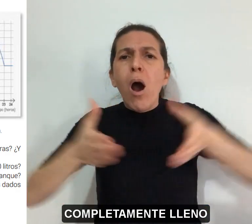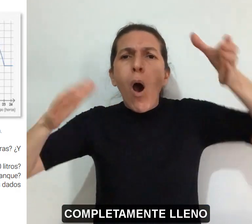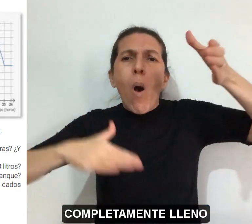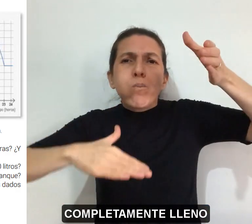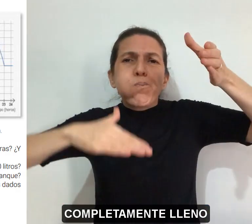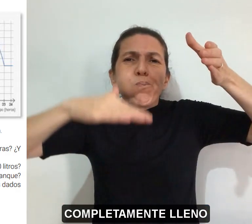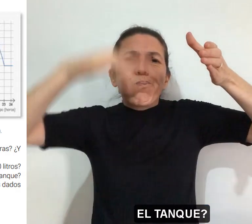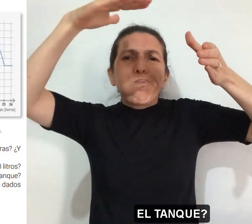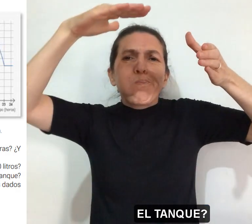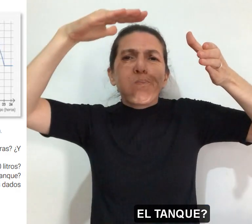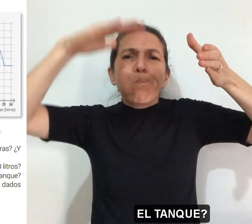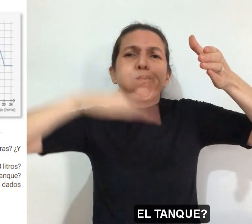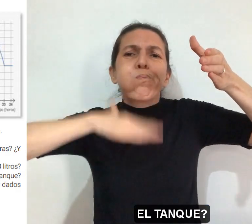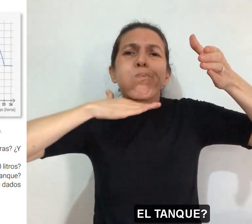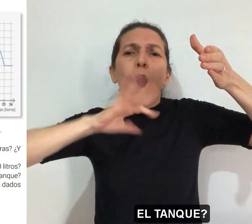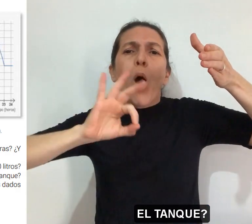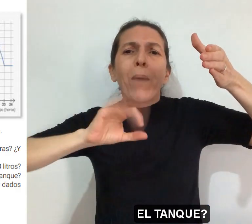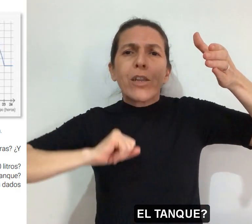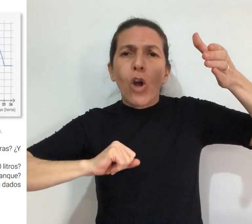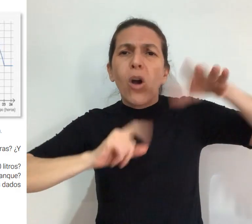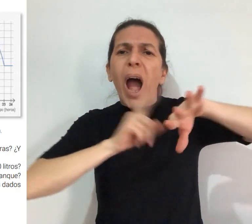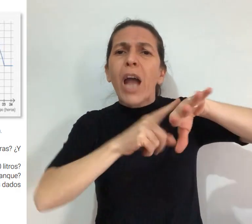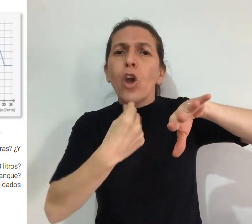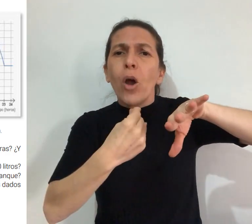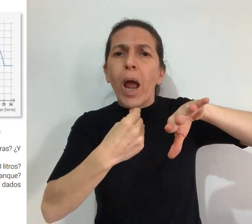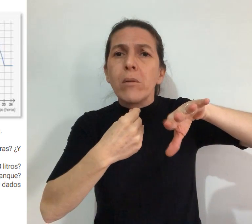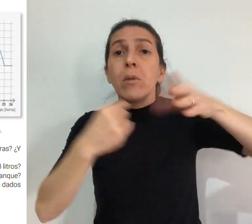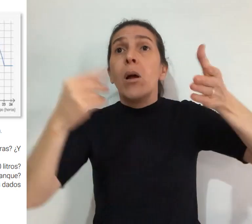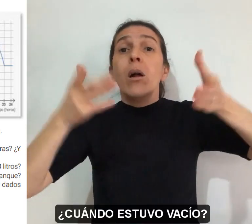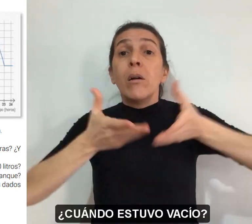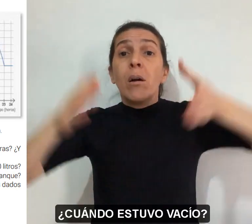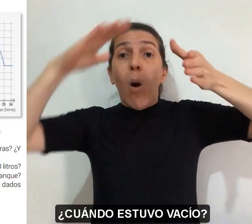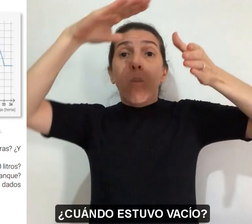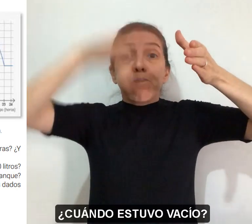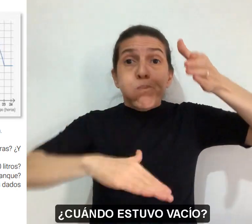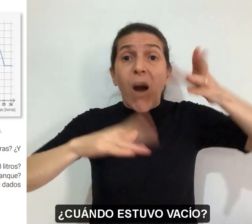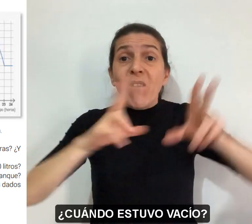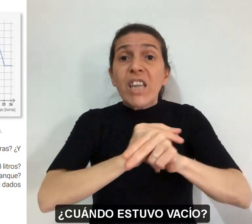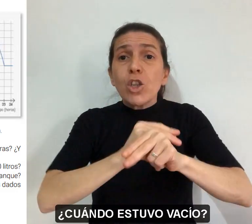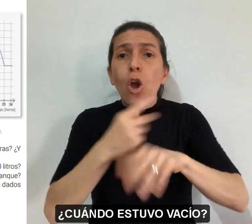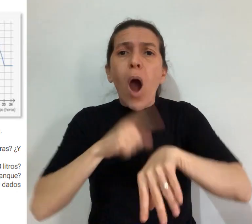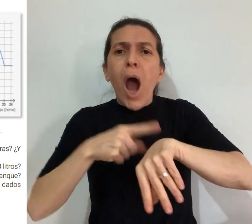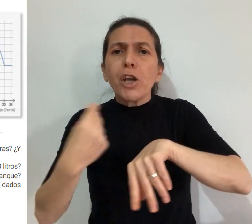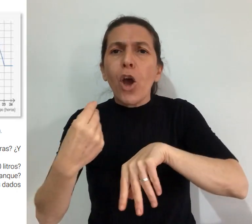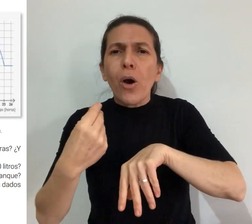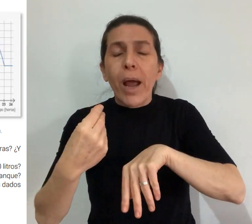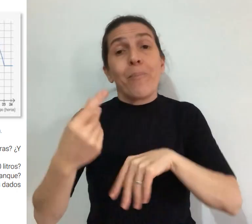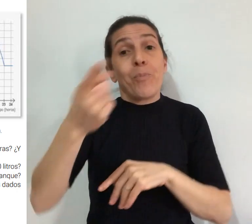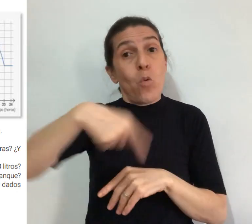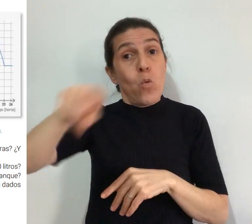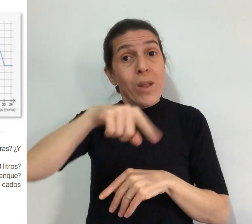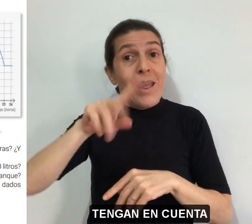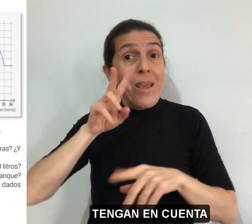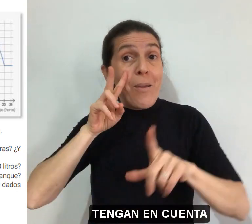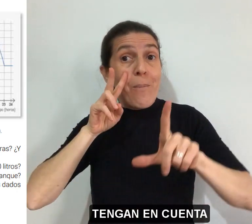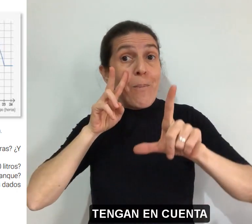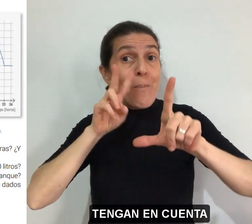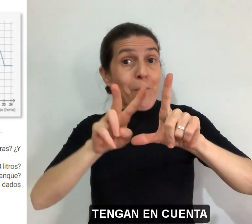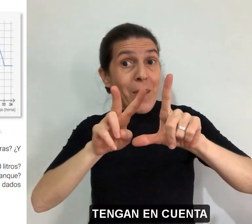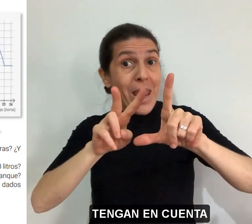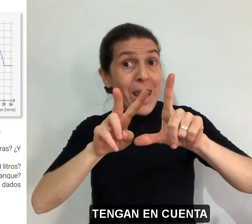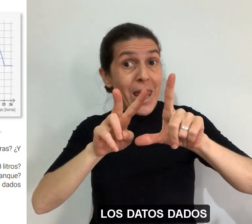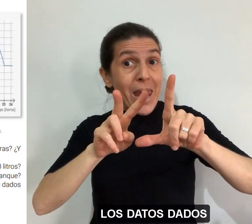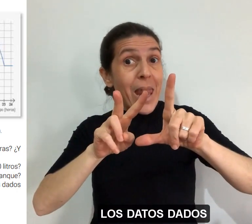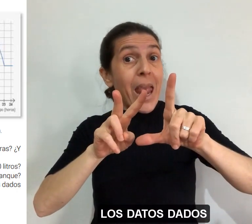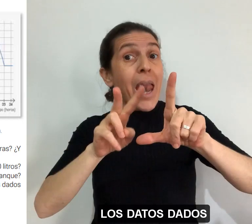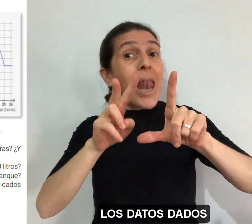completamente lleno el tanque? ¿Cuándo estuvo vacío? Tengan en